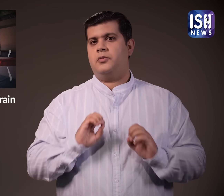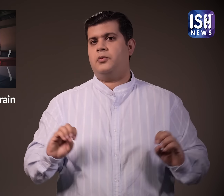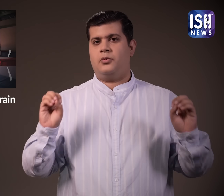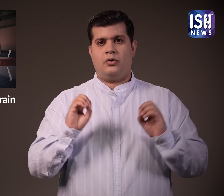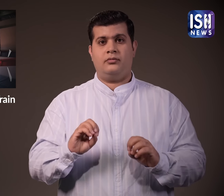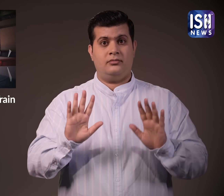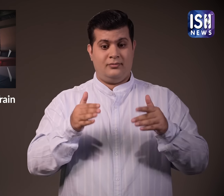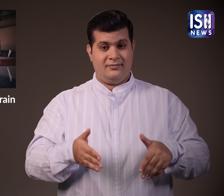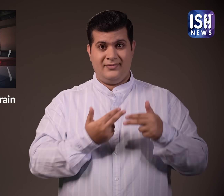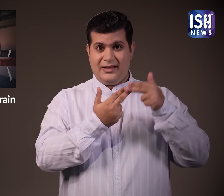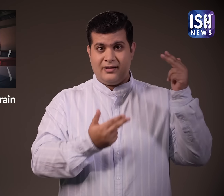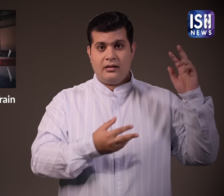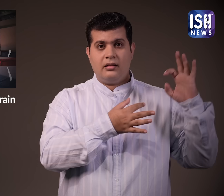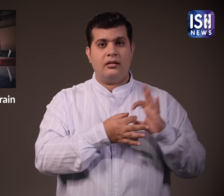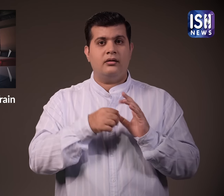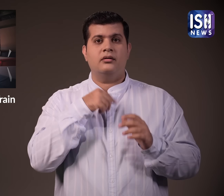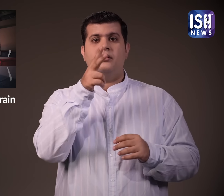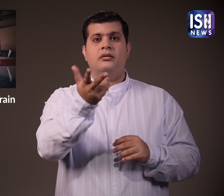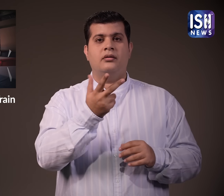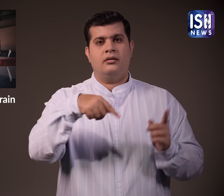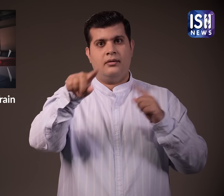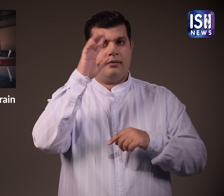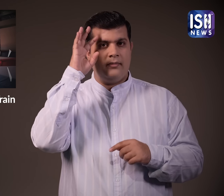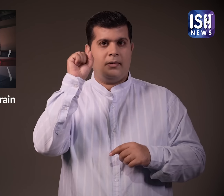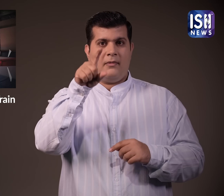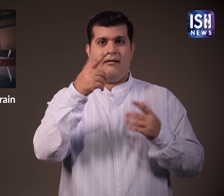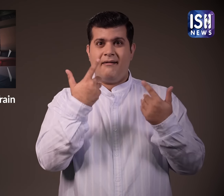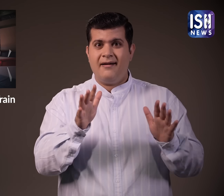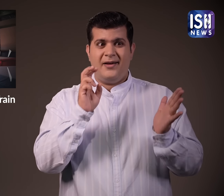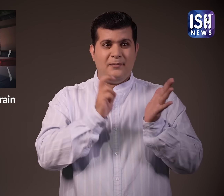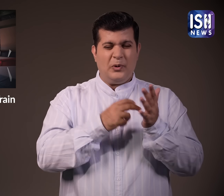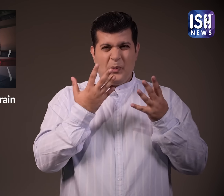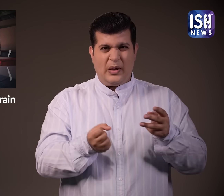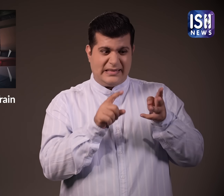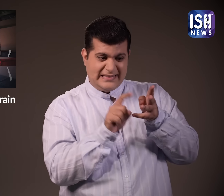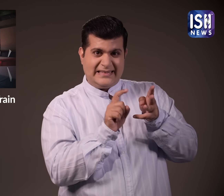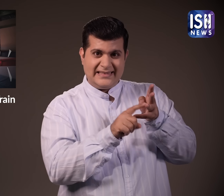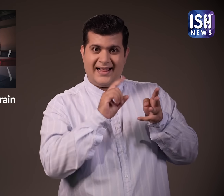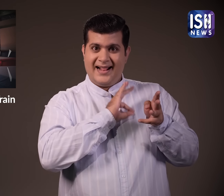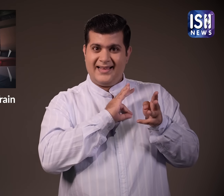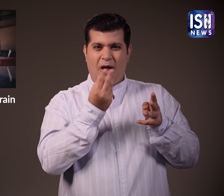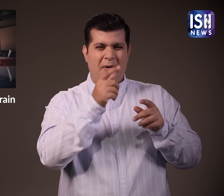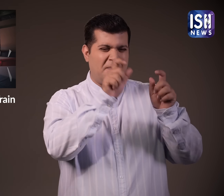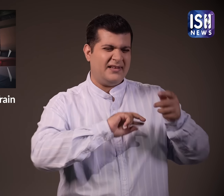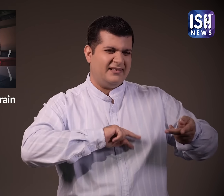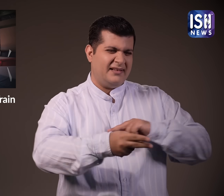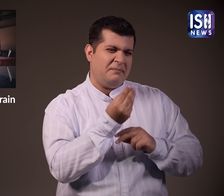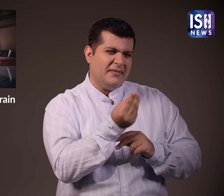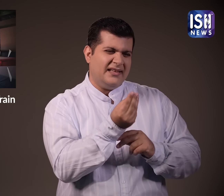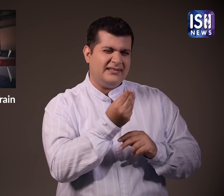इस खबर के साथ मैं आपको याद दिलाना चाहता हूँ कि निचली बर्थ बुक करते समय या किसी अन्य व्यक्ति के साथ सीट बदलते